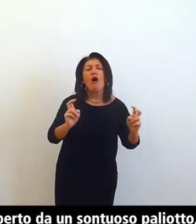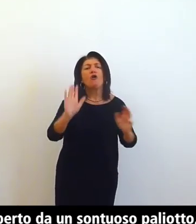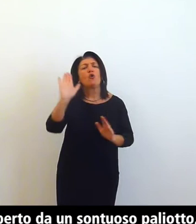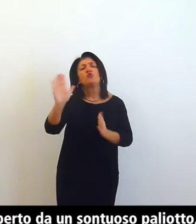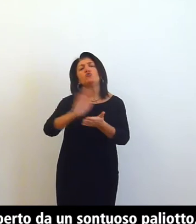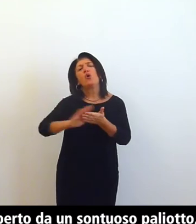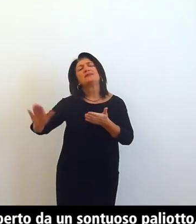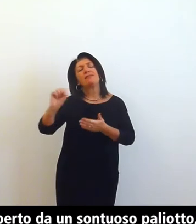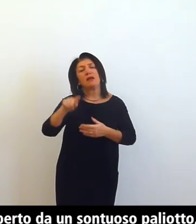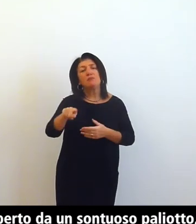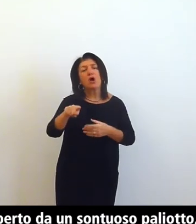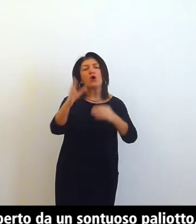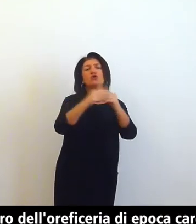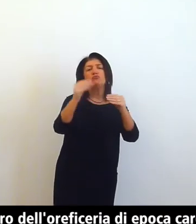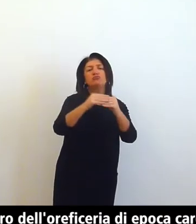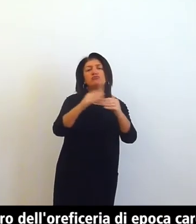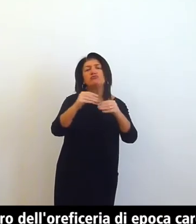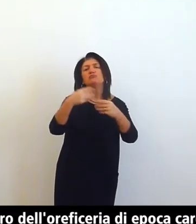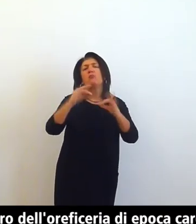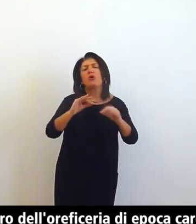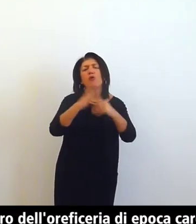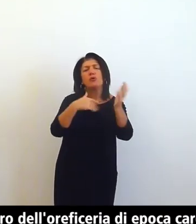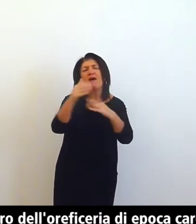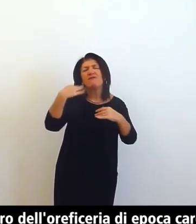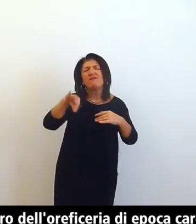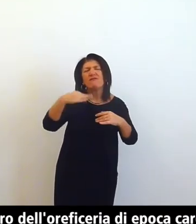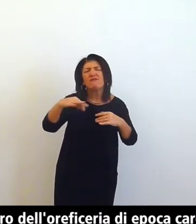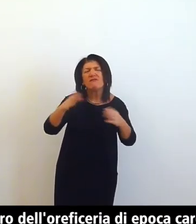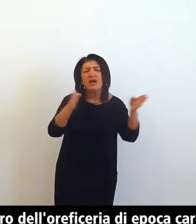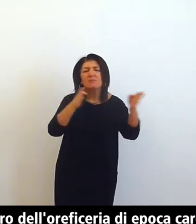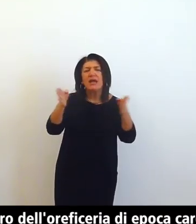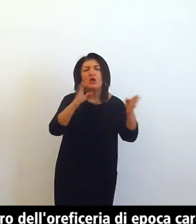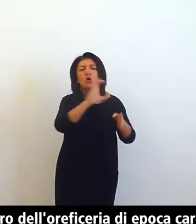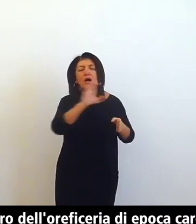carolingia realizzato tra l'824 e l'859